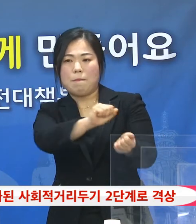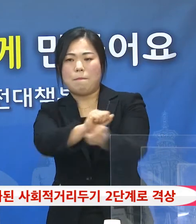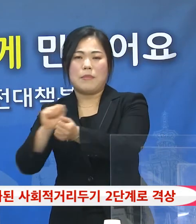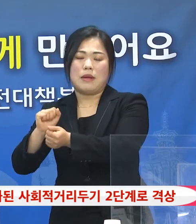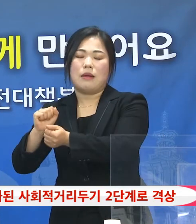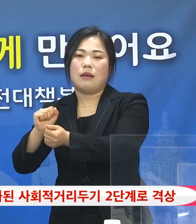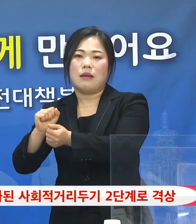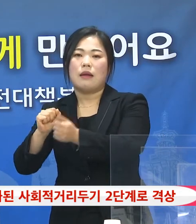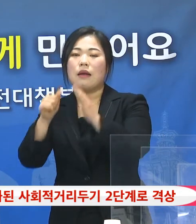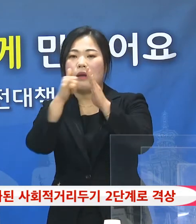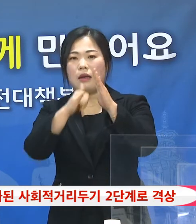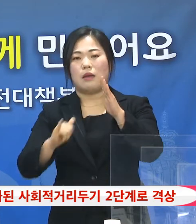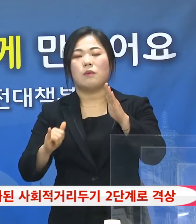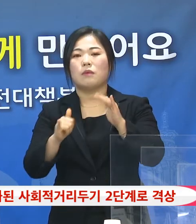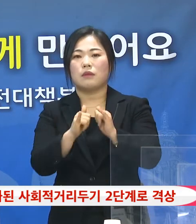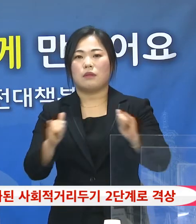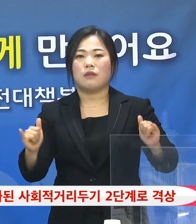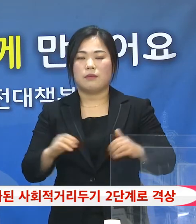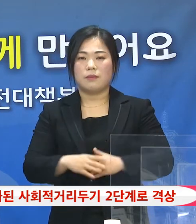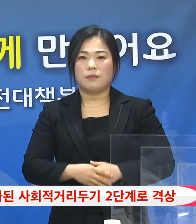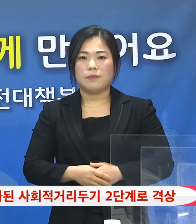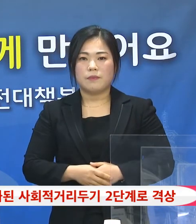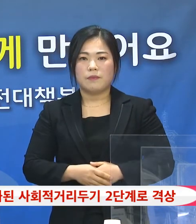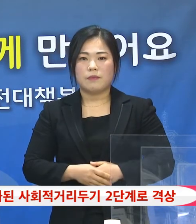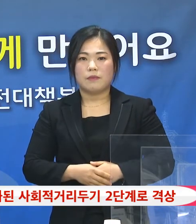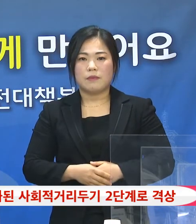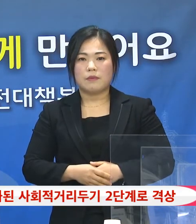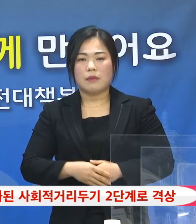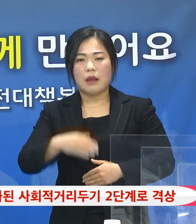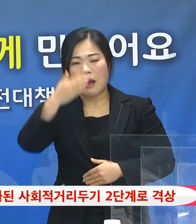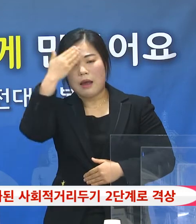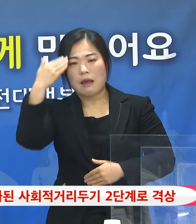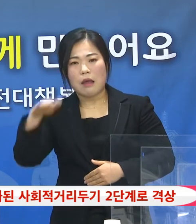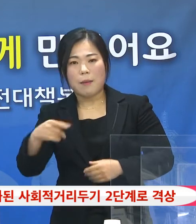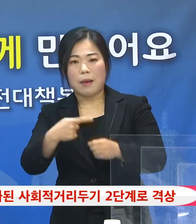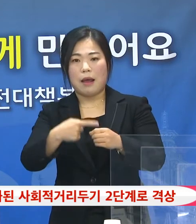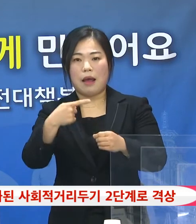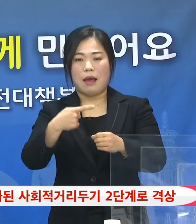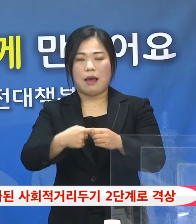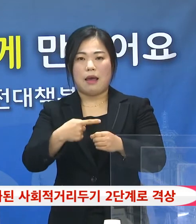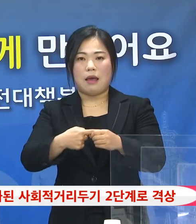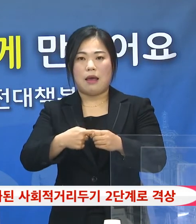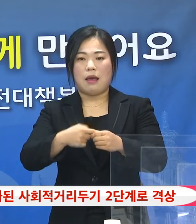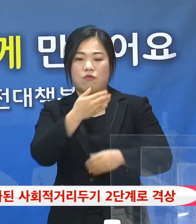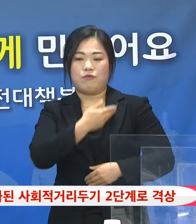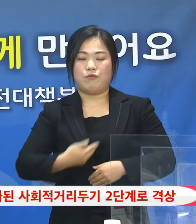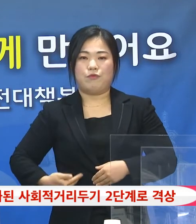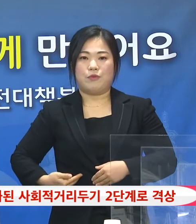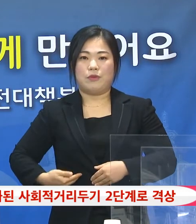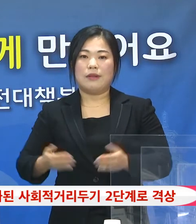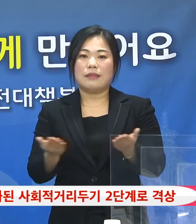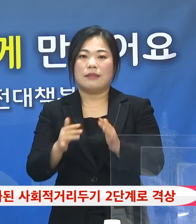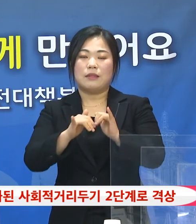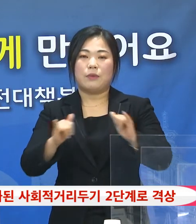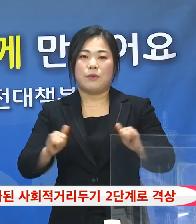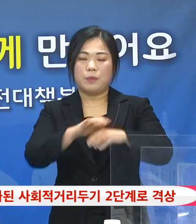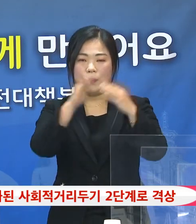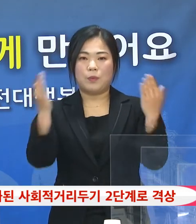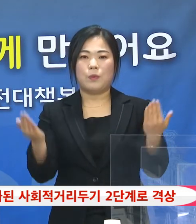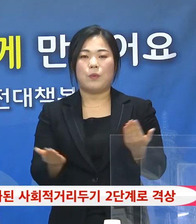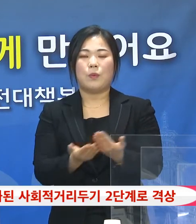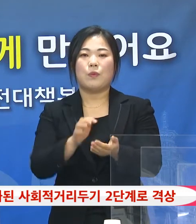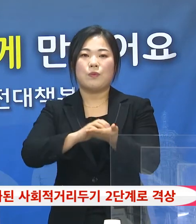가족분들이십니다. 다행스럽게도 어제 북경주 행정복지센터 직원과 기간제 근로자 등